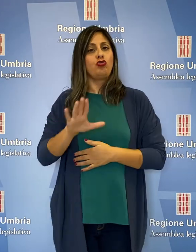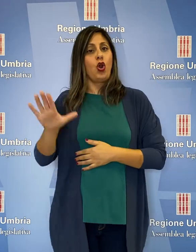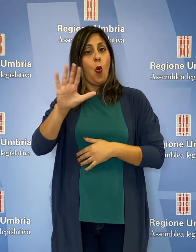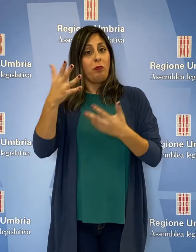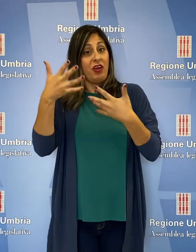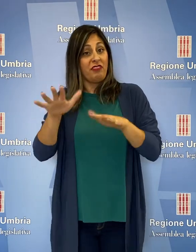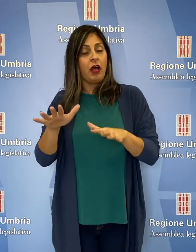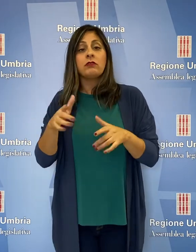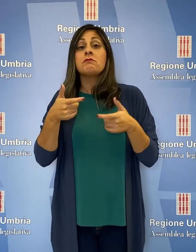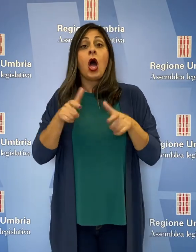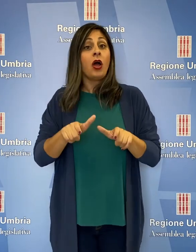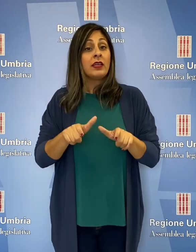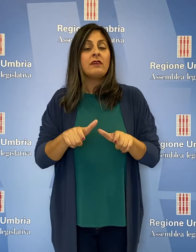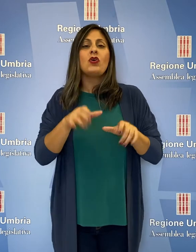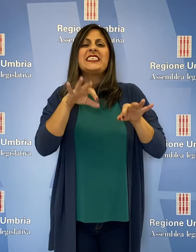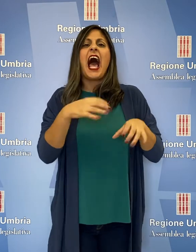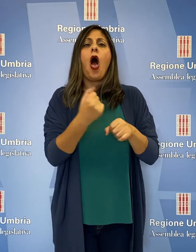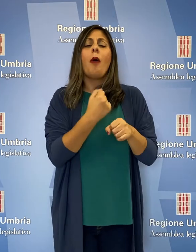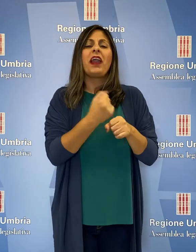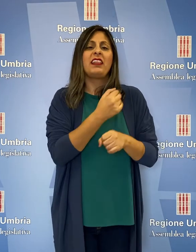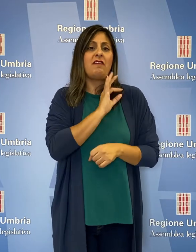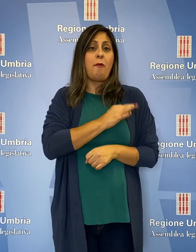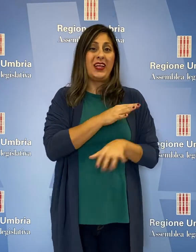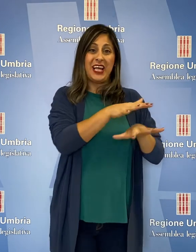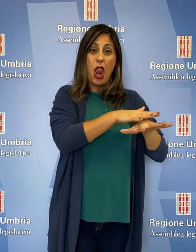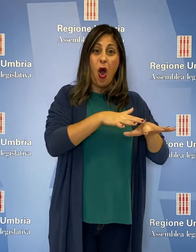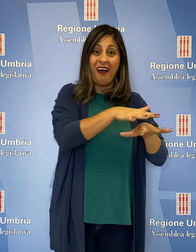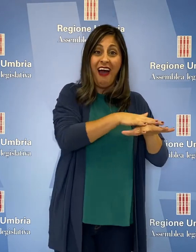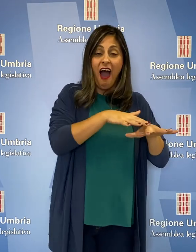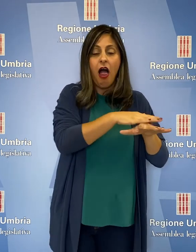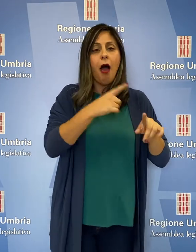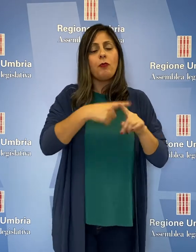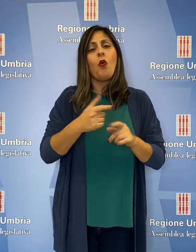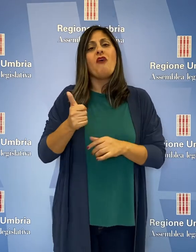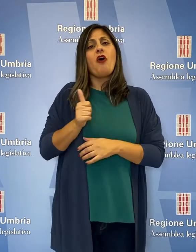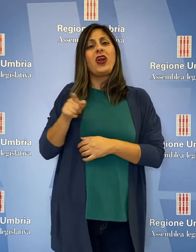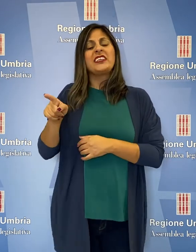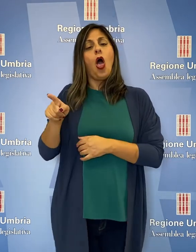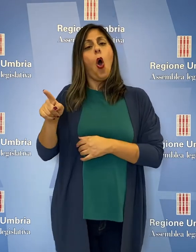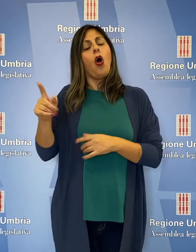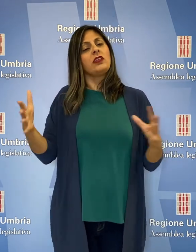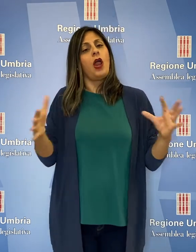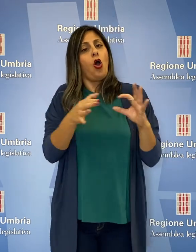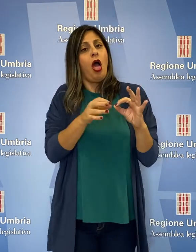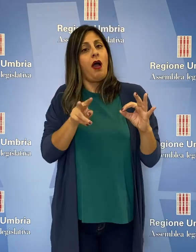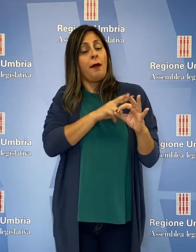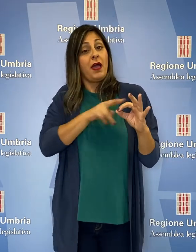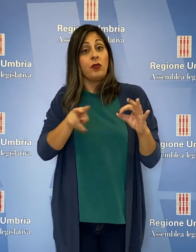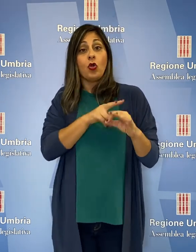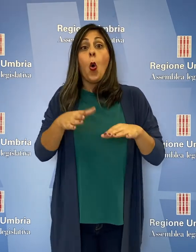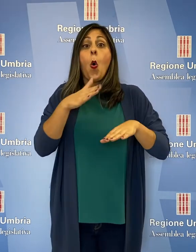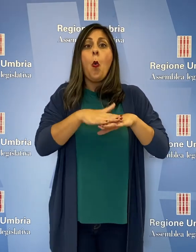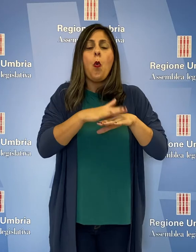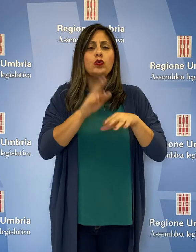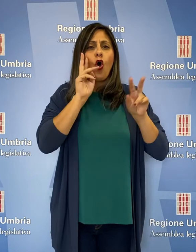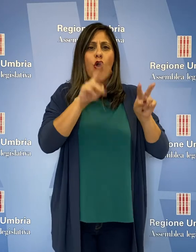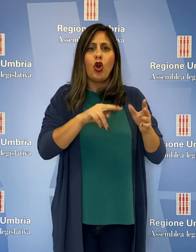Regione Umbria, sull'interconnessione delle sale operative della polizia locale e delle forze dell'ordine, l'uso in comune dei sistemi di